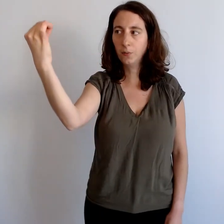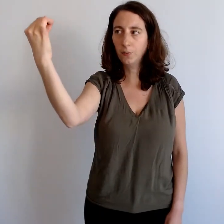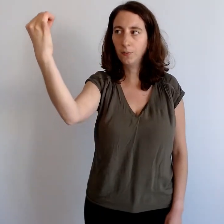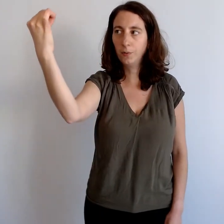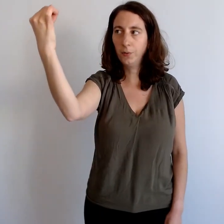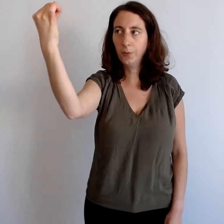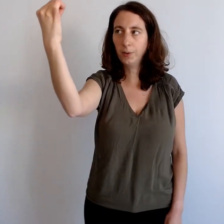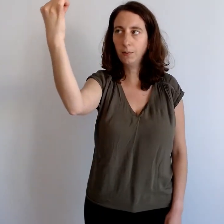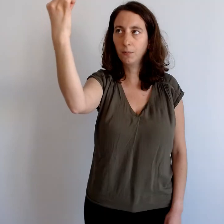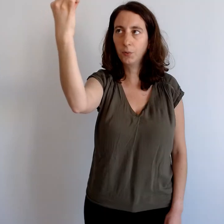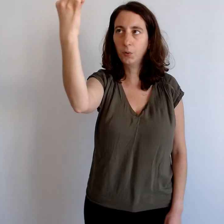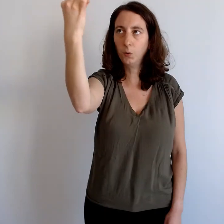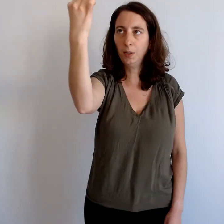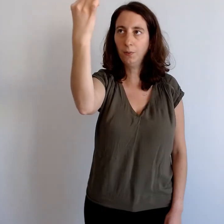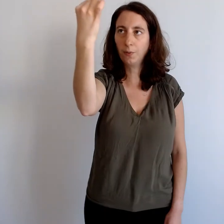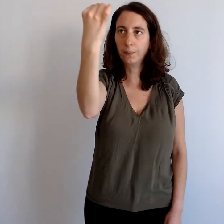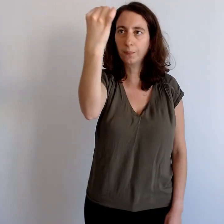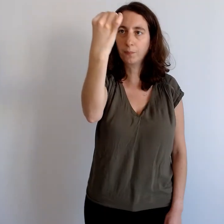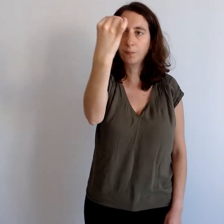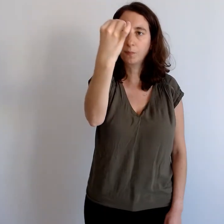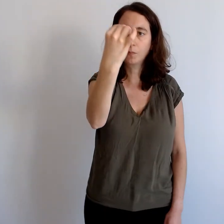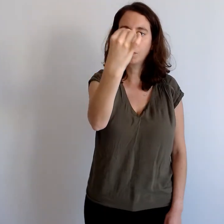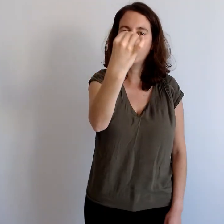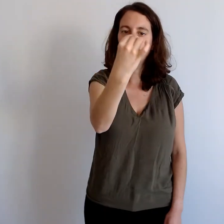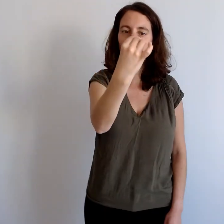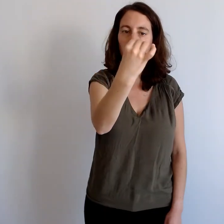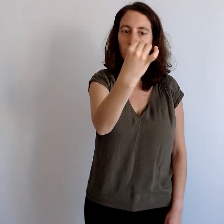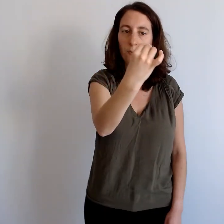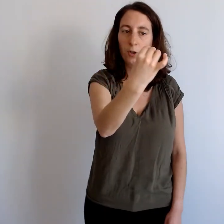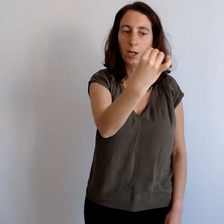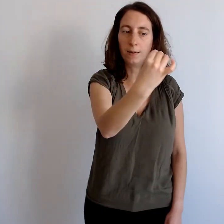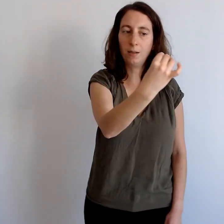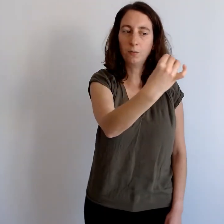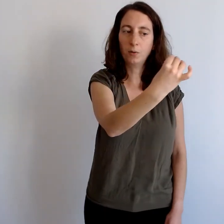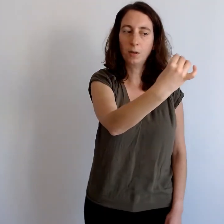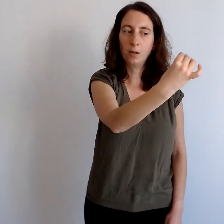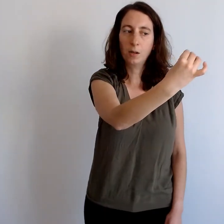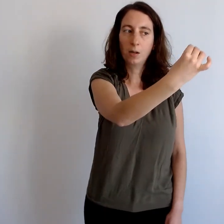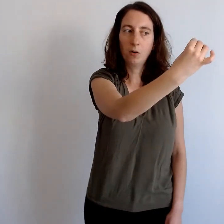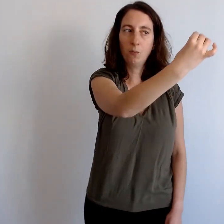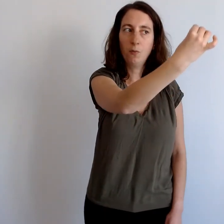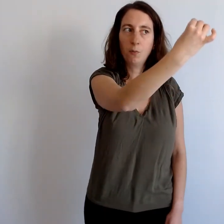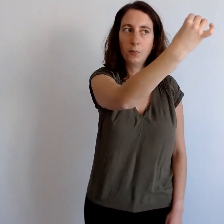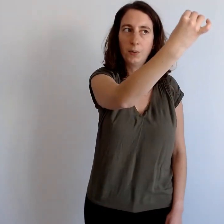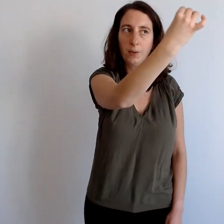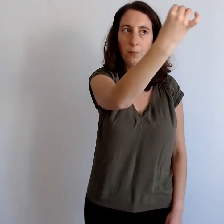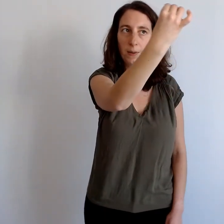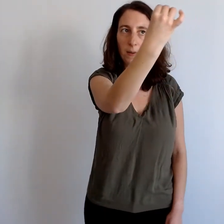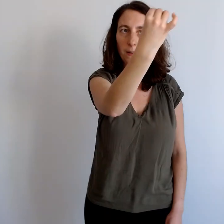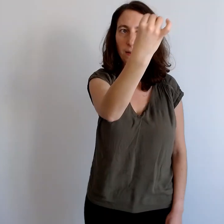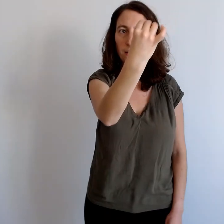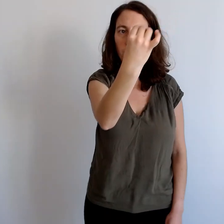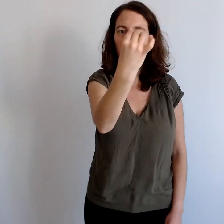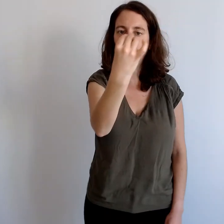vos yeux qui vont suivre, sans bouger la tête, donc, le mouvement de ces huit. Coucher.